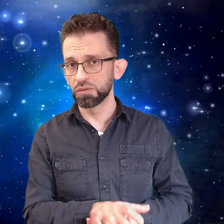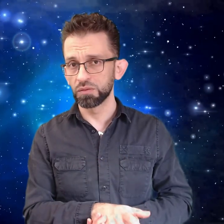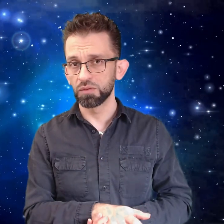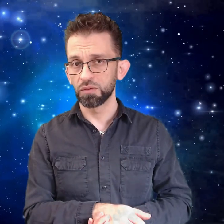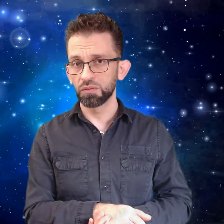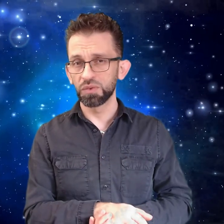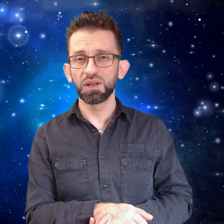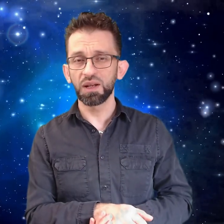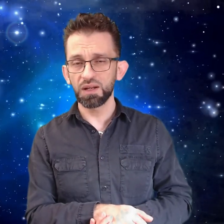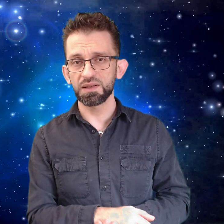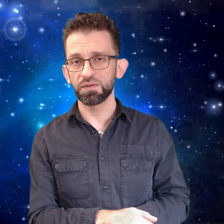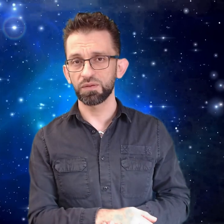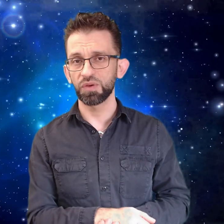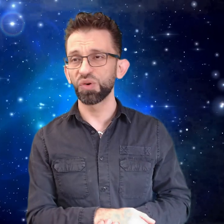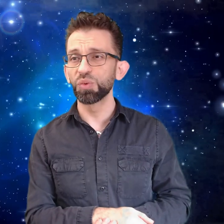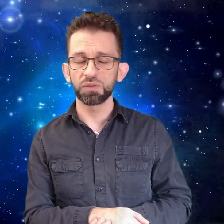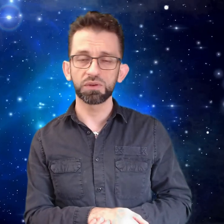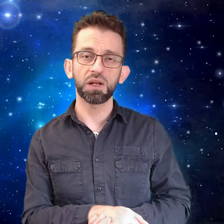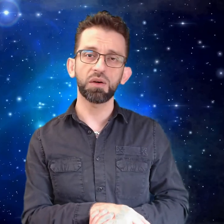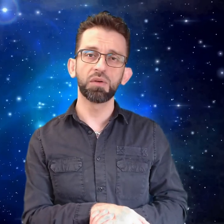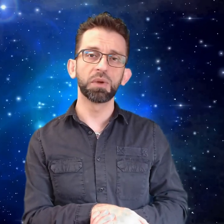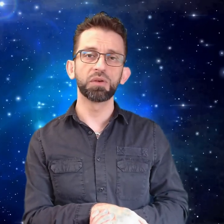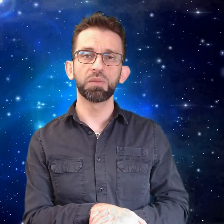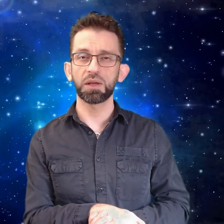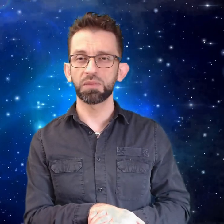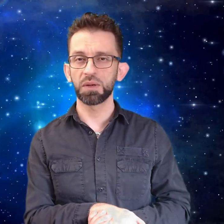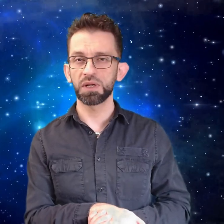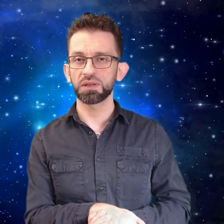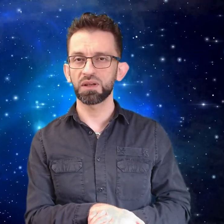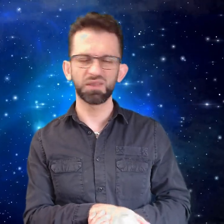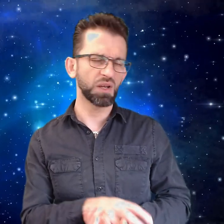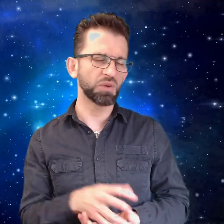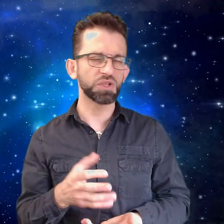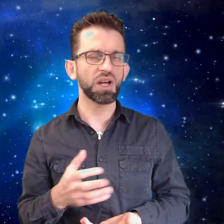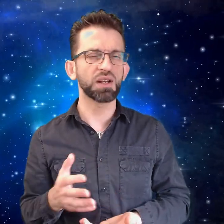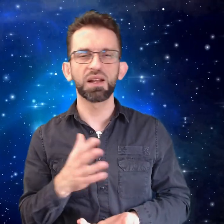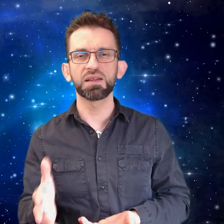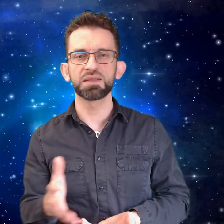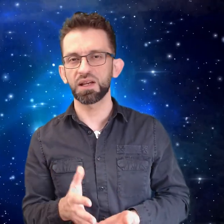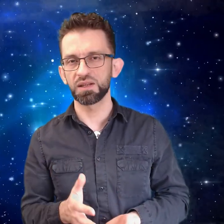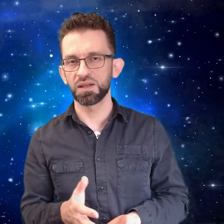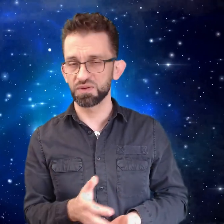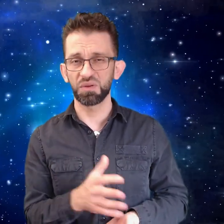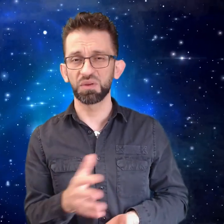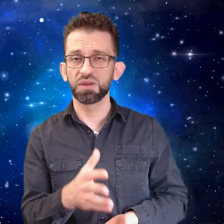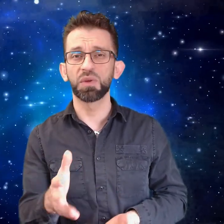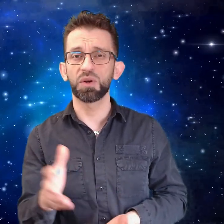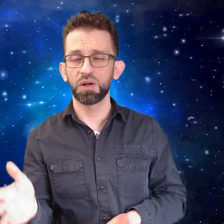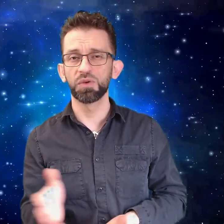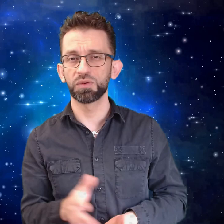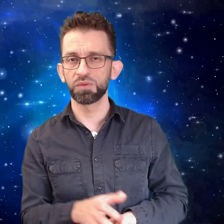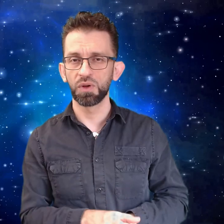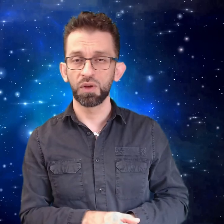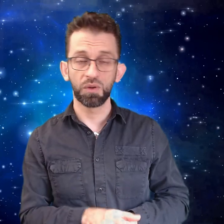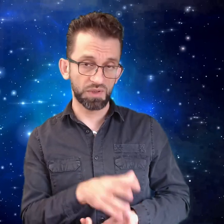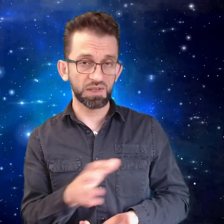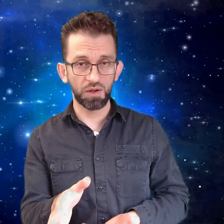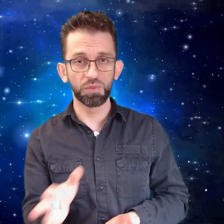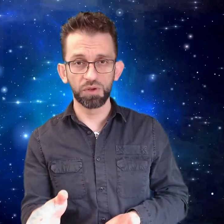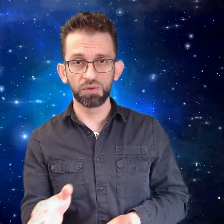واللي للأسف قوتهم طالعوها بأنه بعد بامات أظهروا مشاعر لا إنسانية وصاروا يتنمروا على موته ويزخروا منه